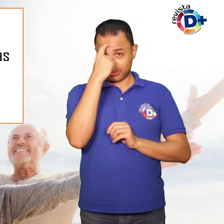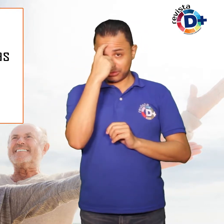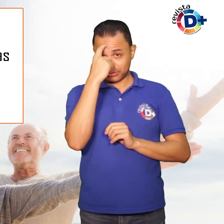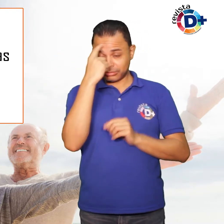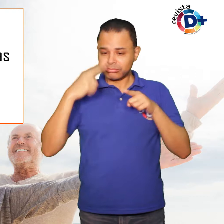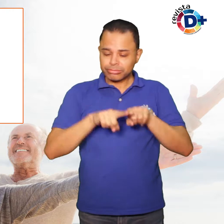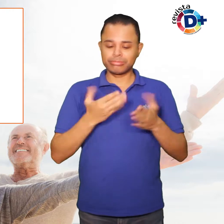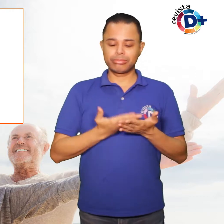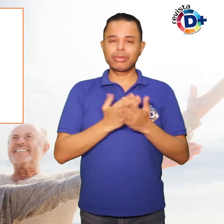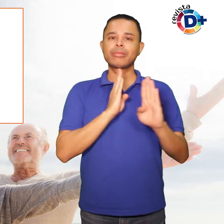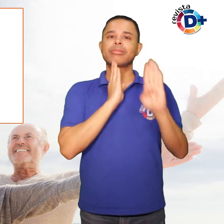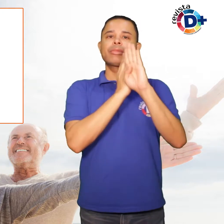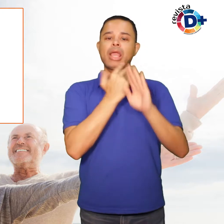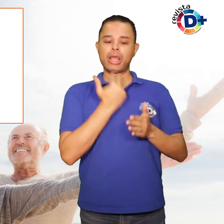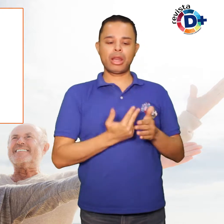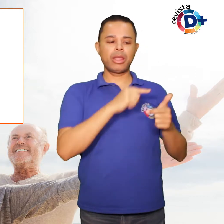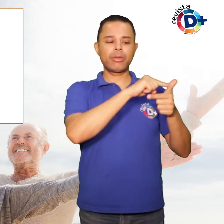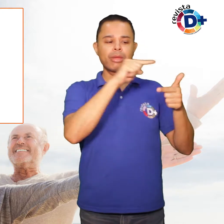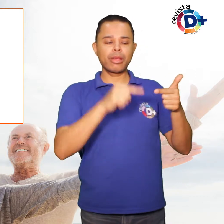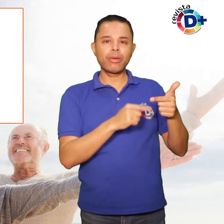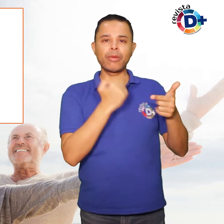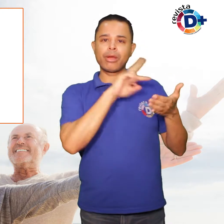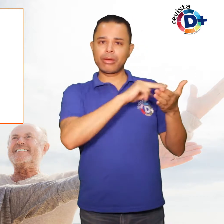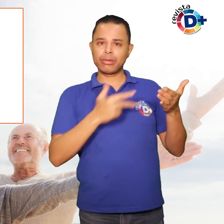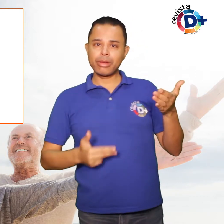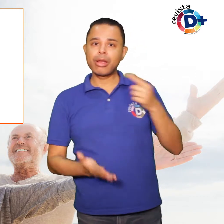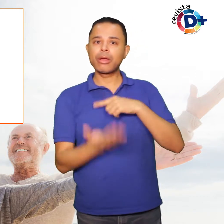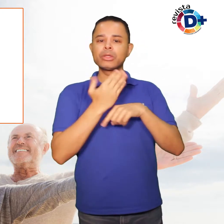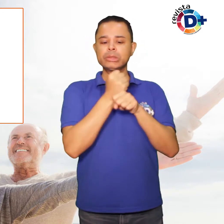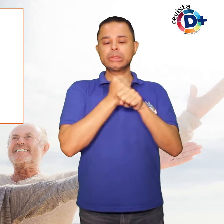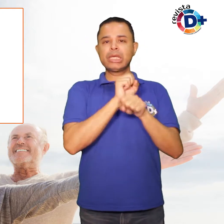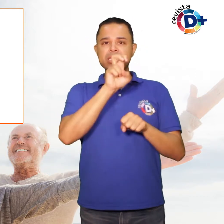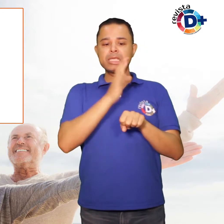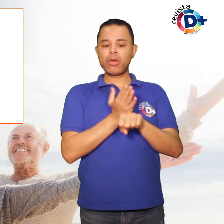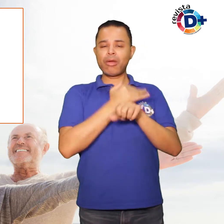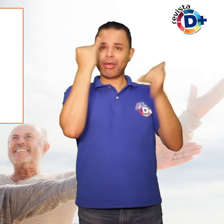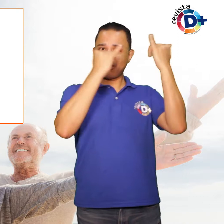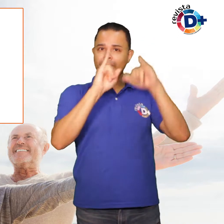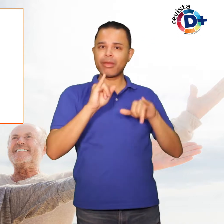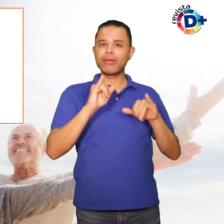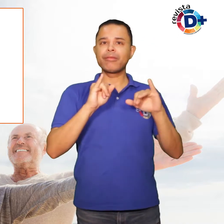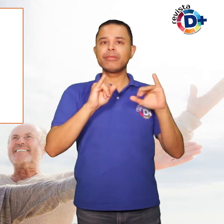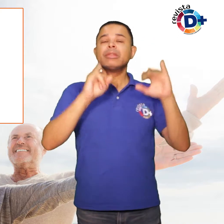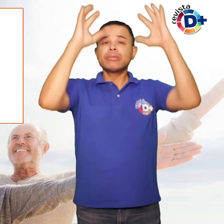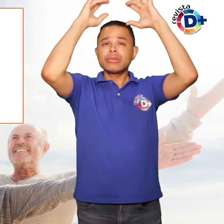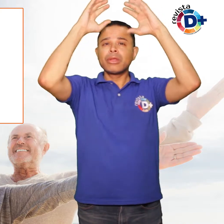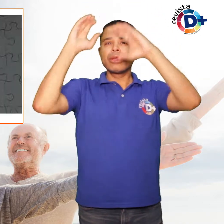falar mais de uma língua ajuda a retardar, em quase cinco anos, o surgimento de demência, com o